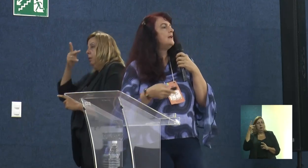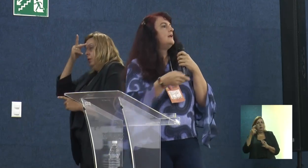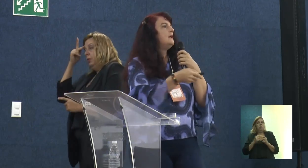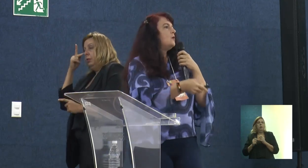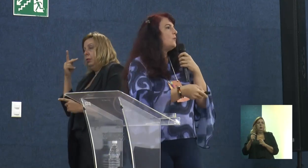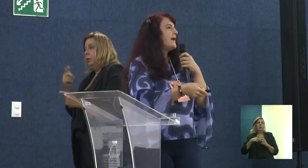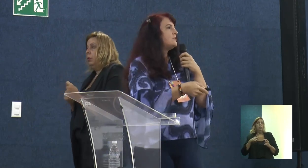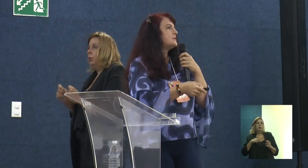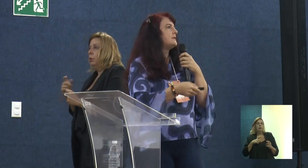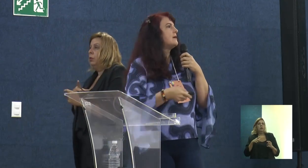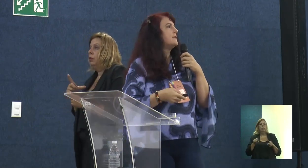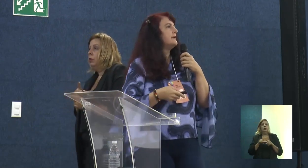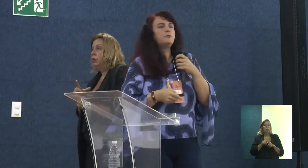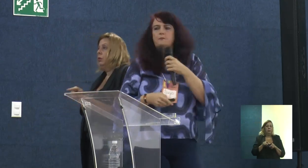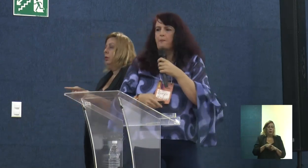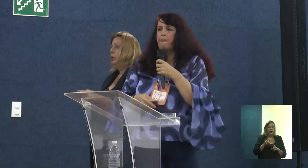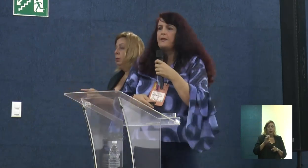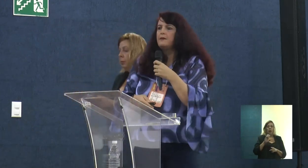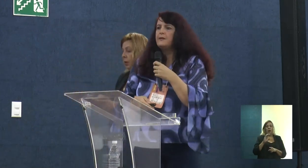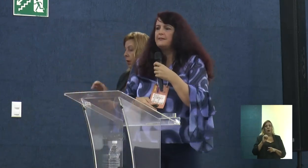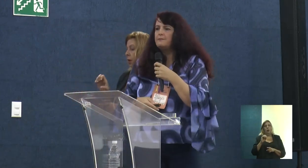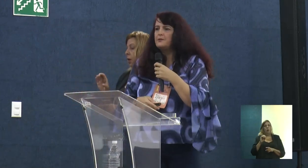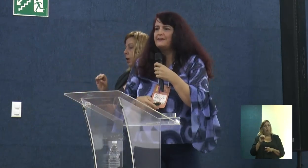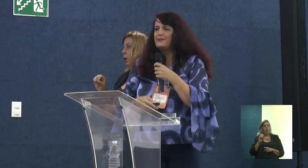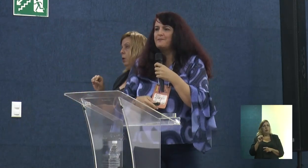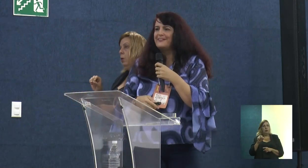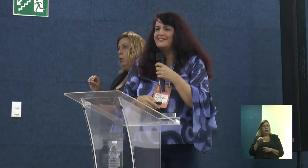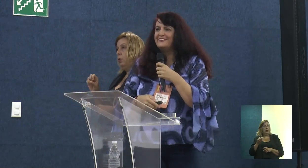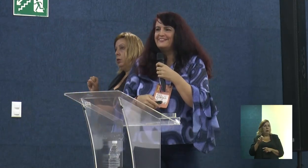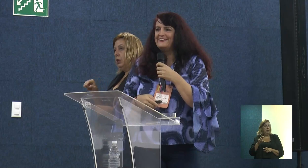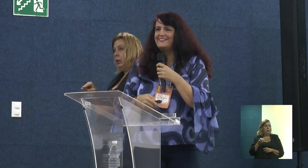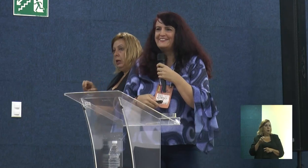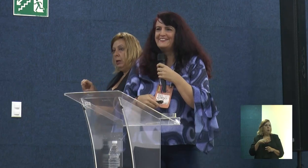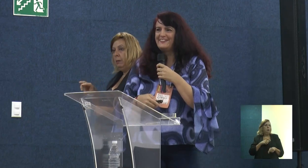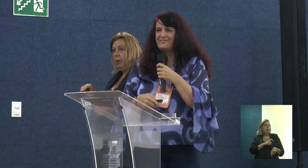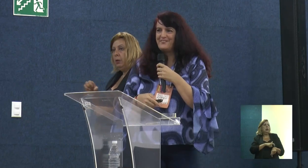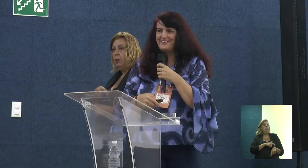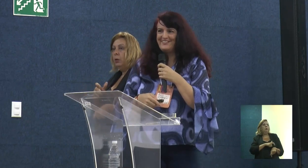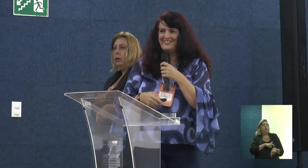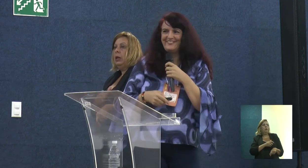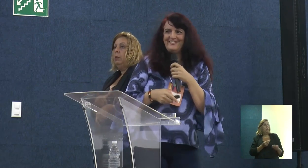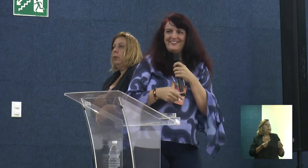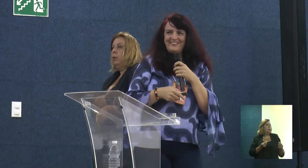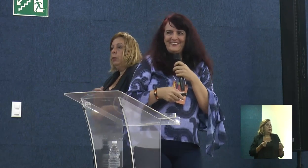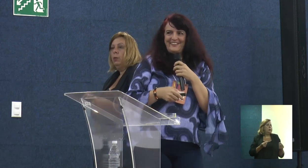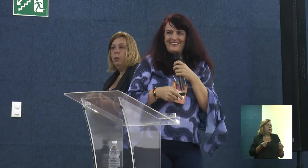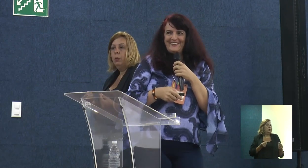solidária. O ecossaneamento. Como é que está meu tempo aí? Está bom?